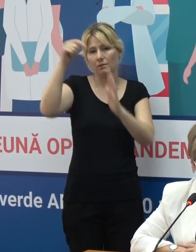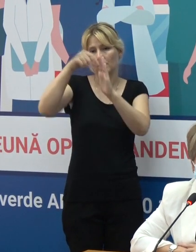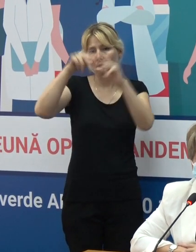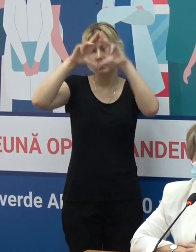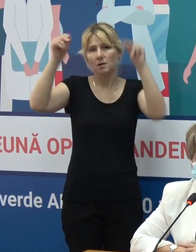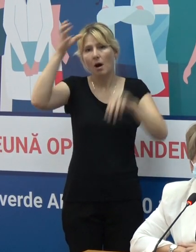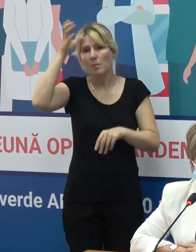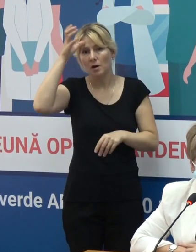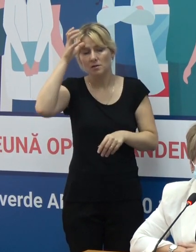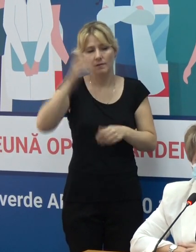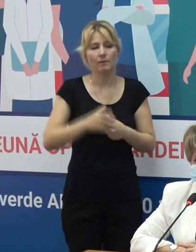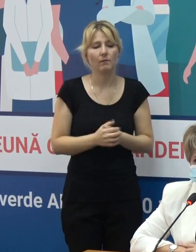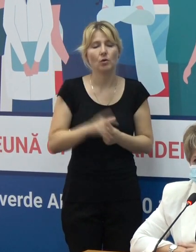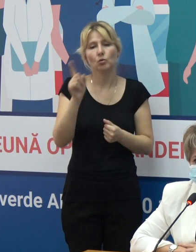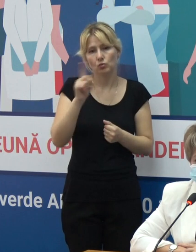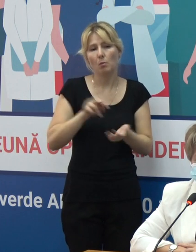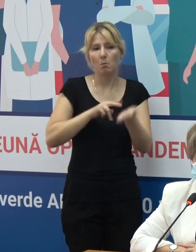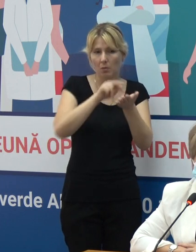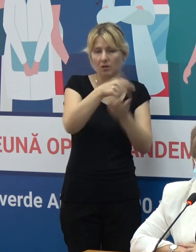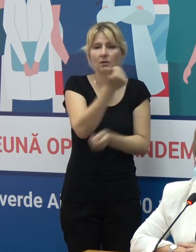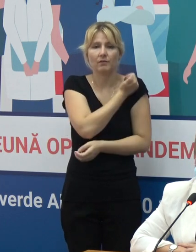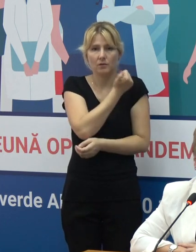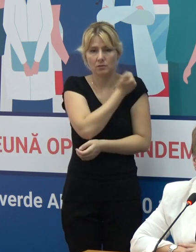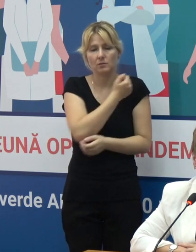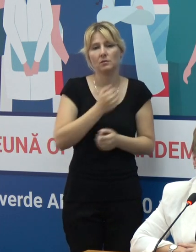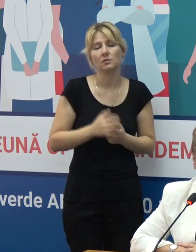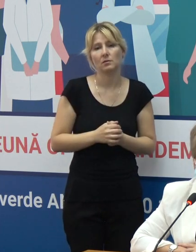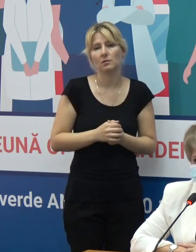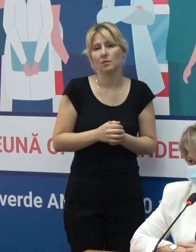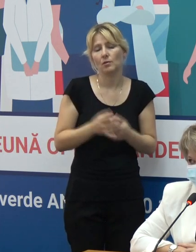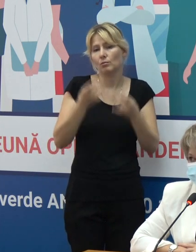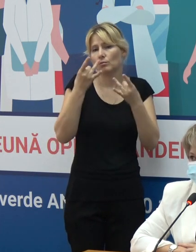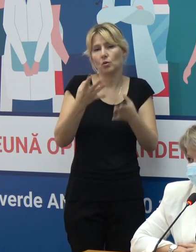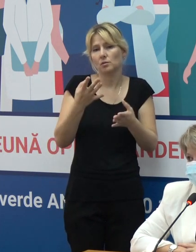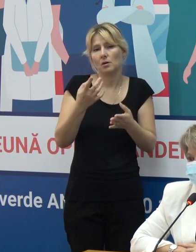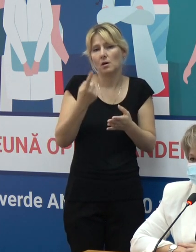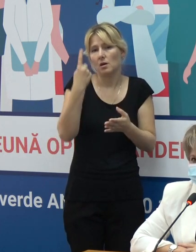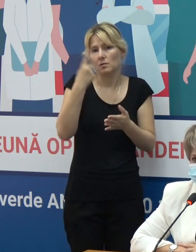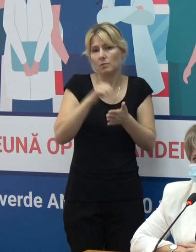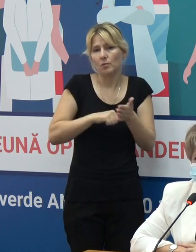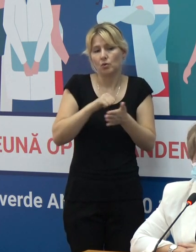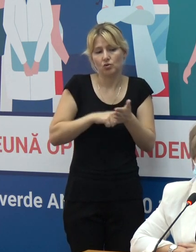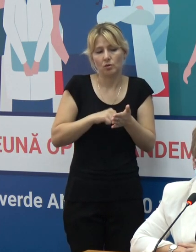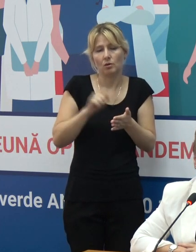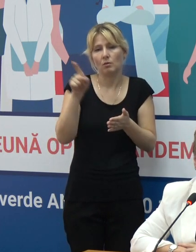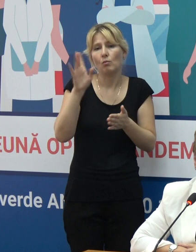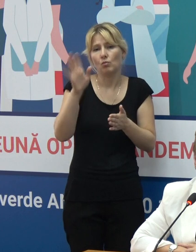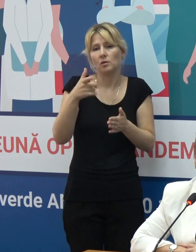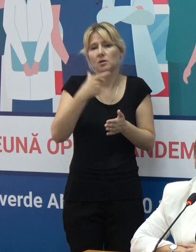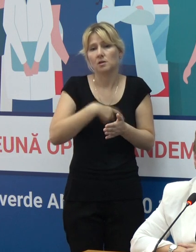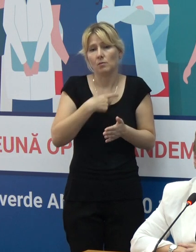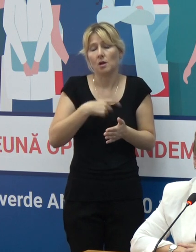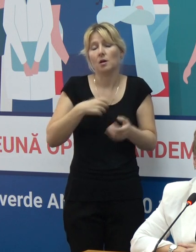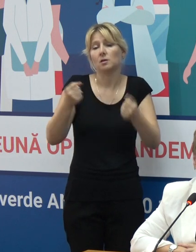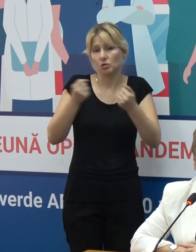învățământ să meargă la vaccinare din două simple motive. În primul rând, ei se vor proteja